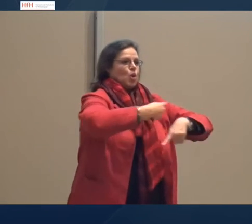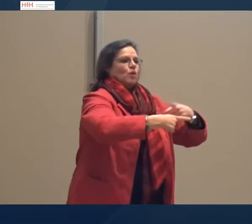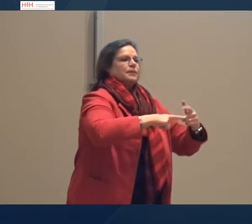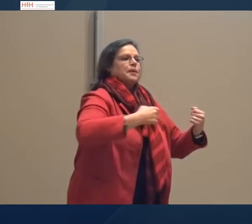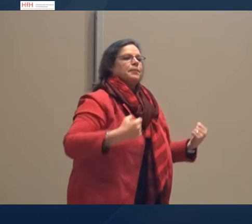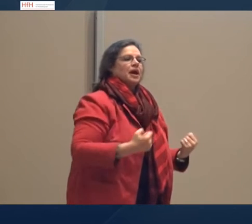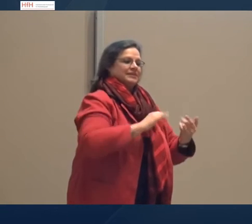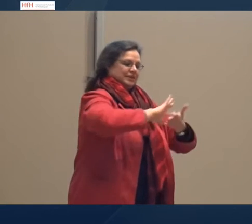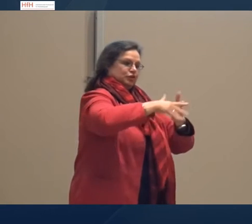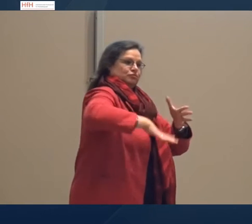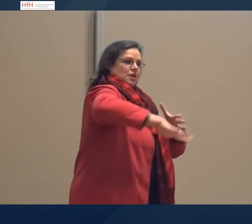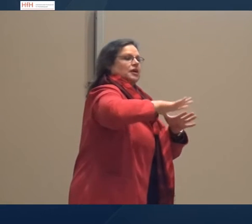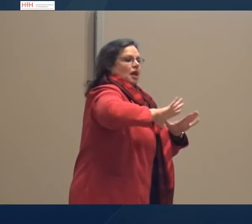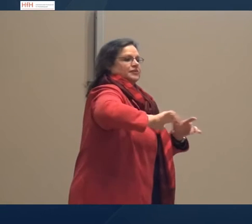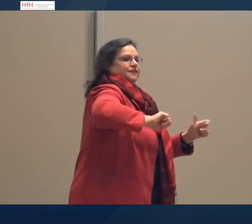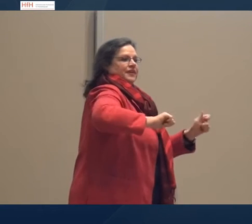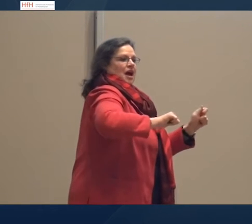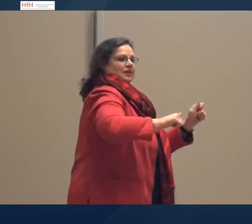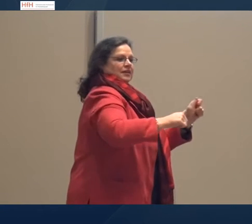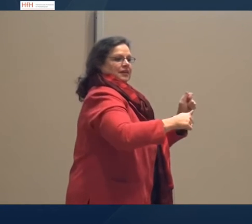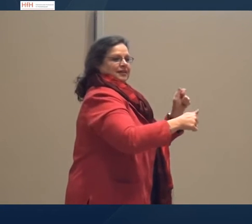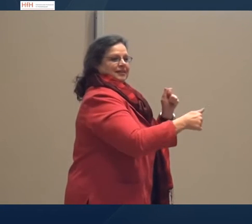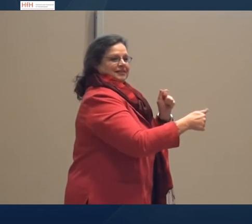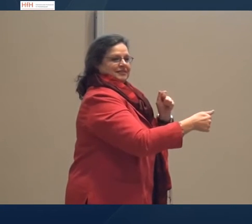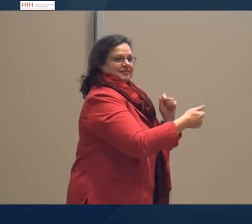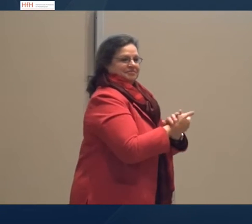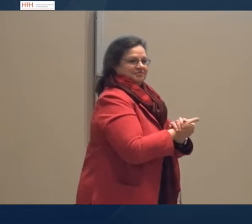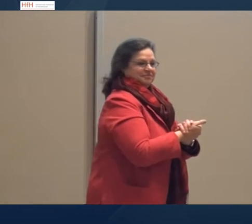In der Praxis der Gebärdensprache spüre ich auch langsam eine starke Veränderung.